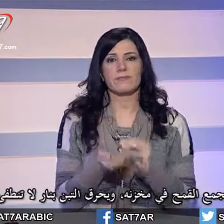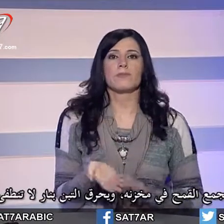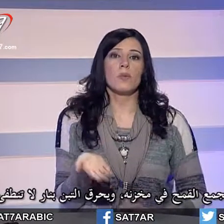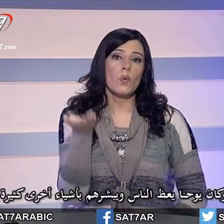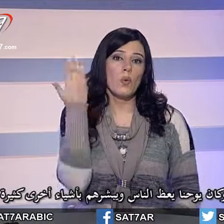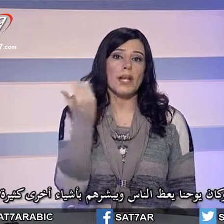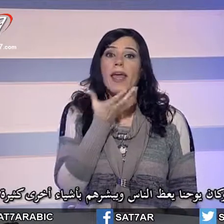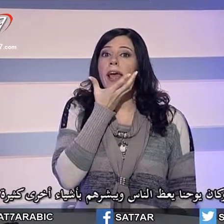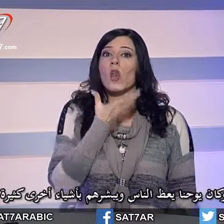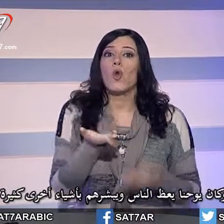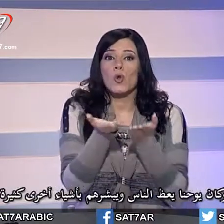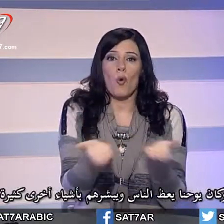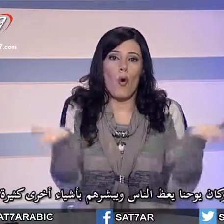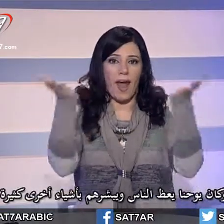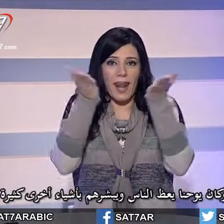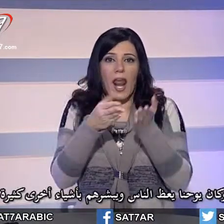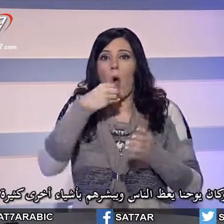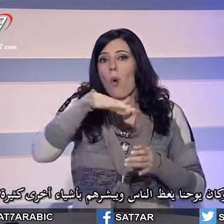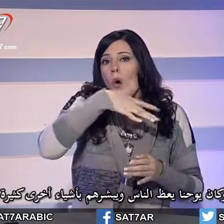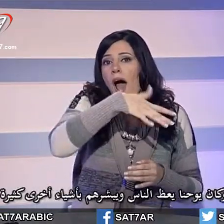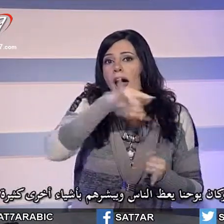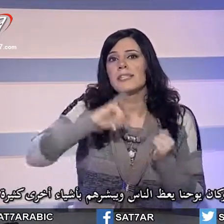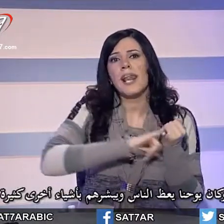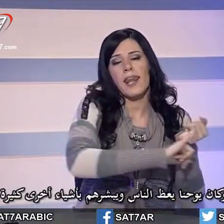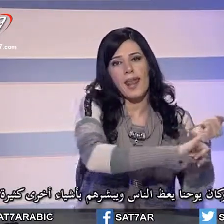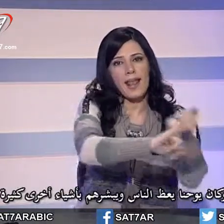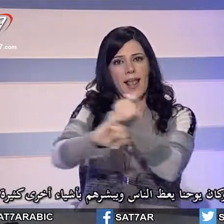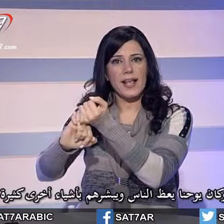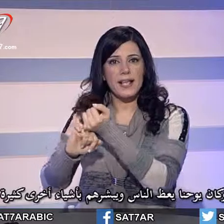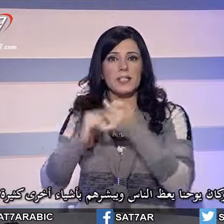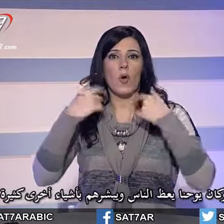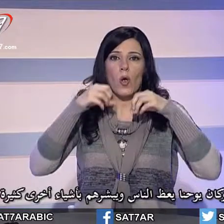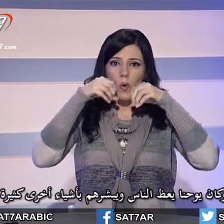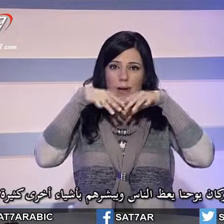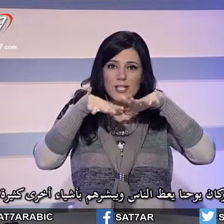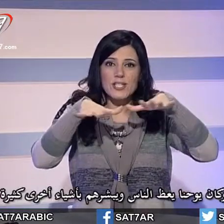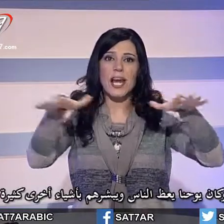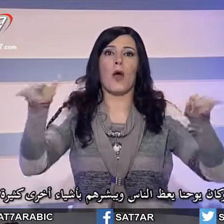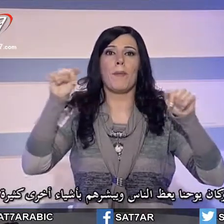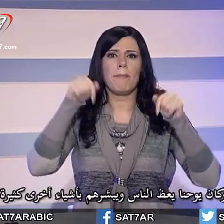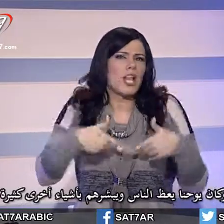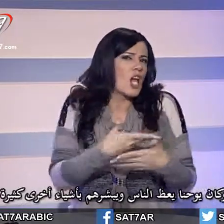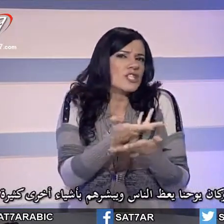وكان يوحنى يعز الناس ويبشرهم بأشياء أخرى كثيرة